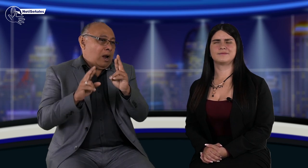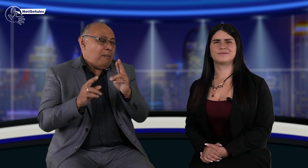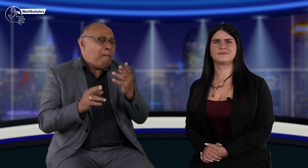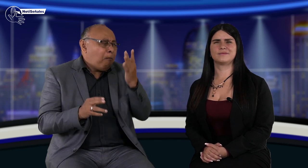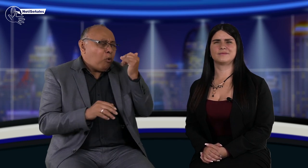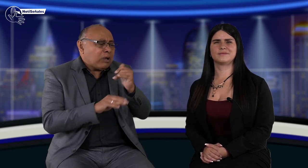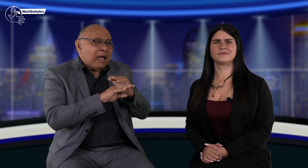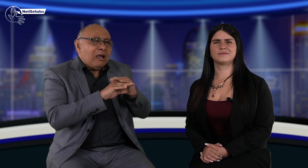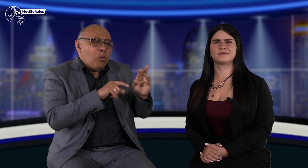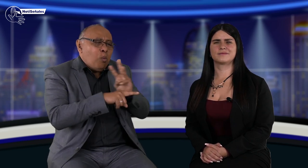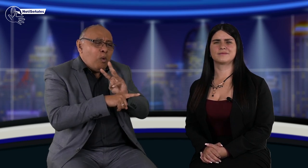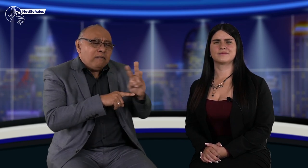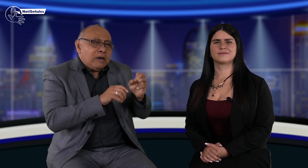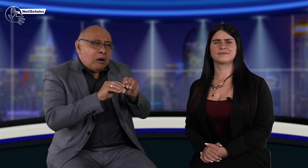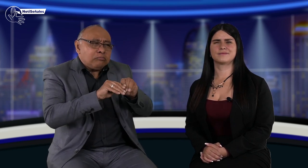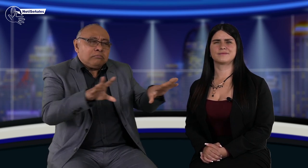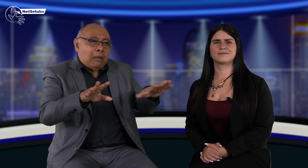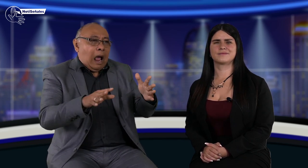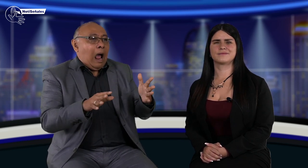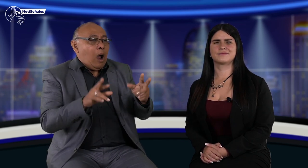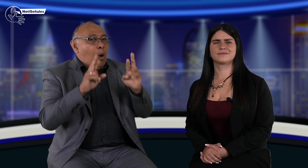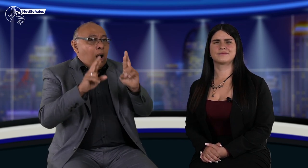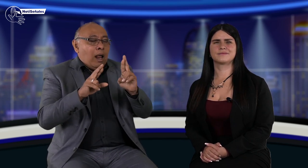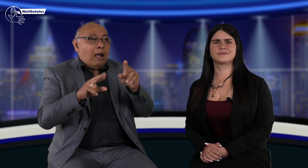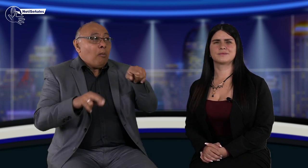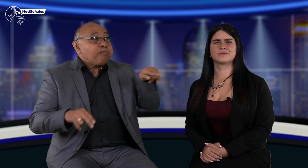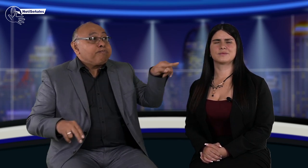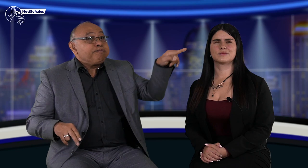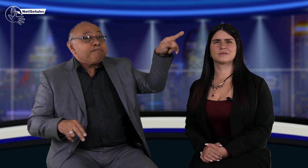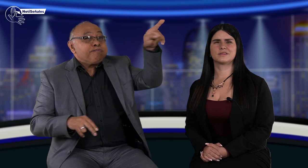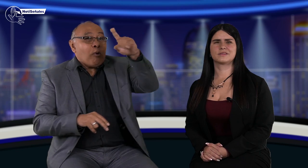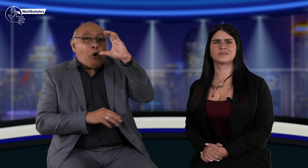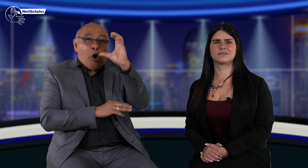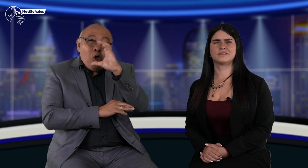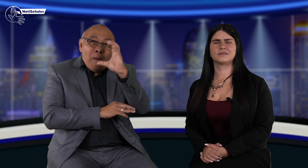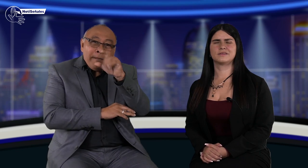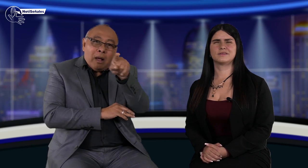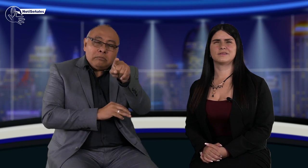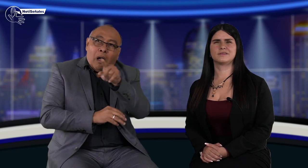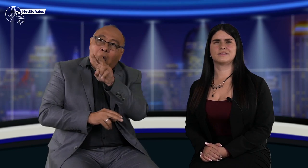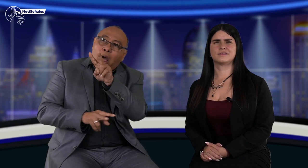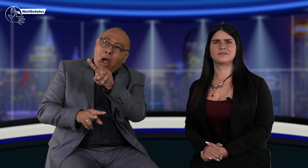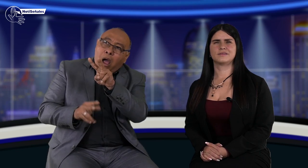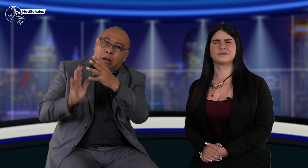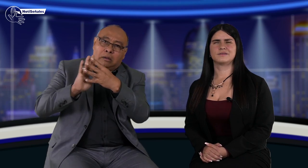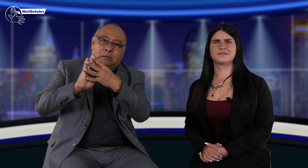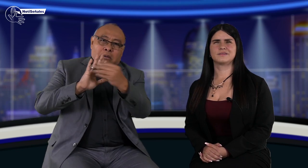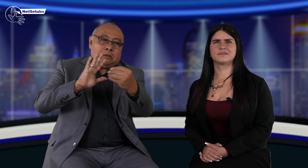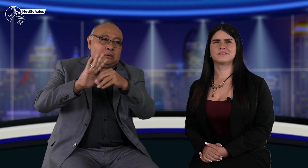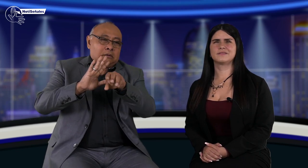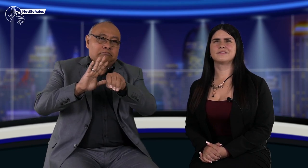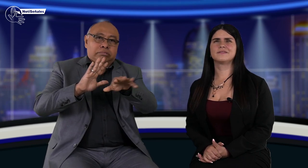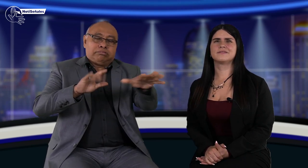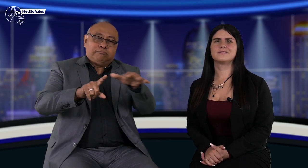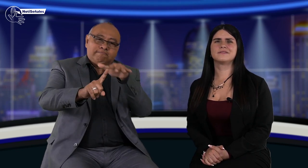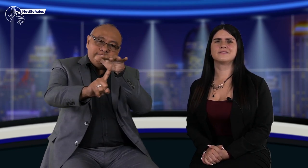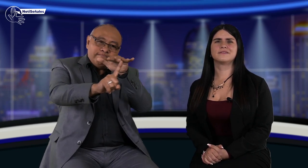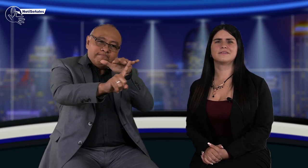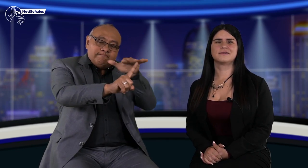presento esta invitación porque la transmisión del webinario facilita que personas que lo vean a nivel